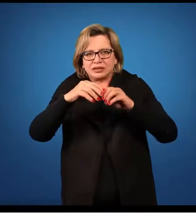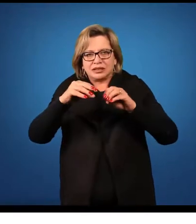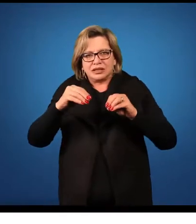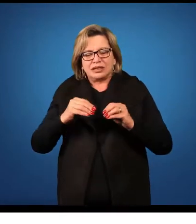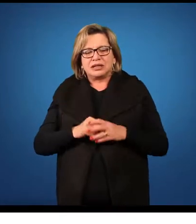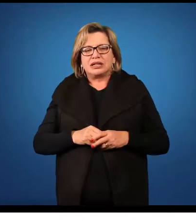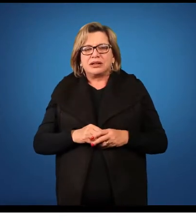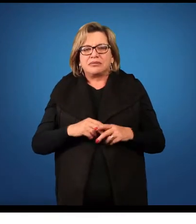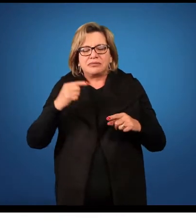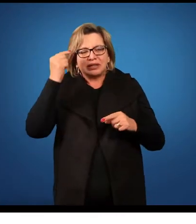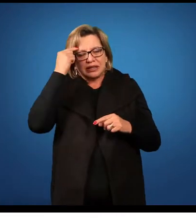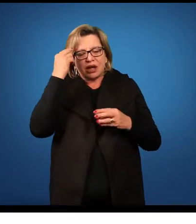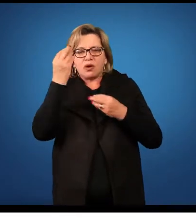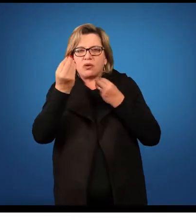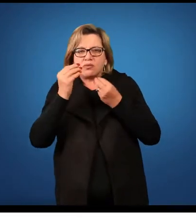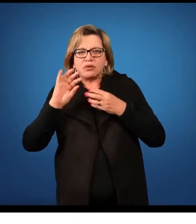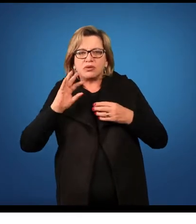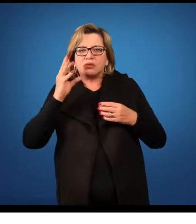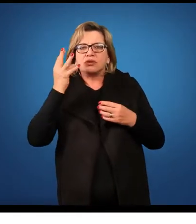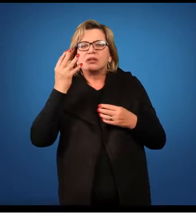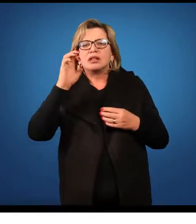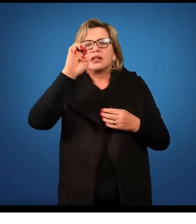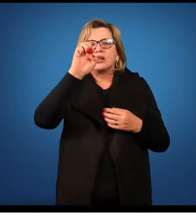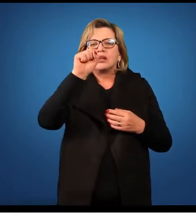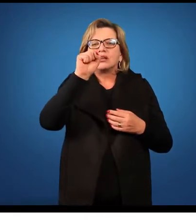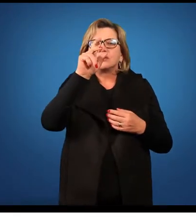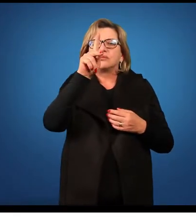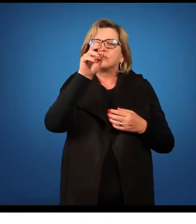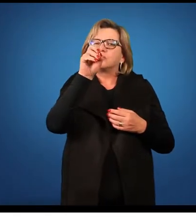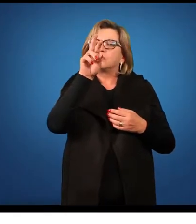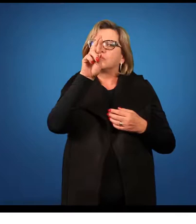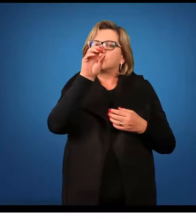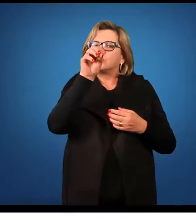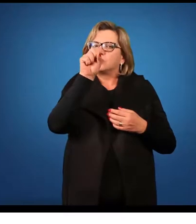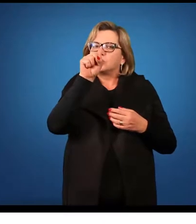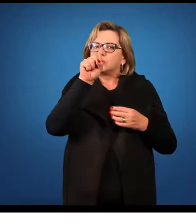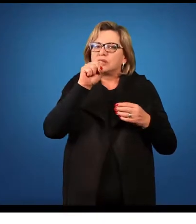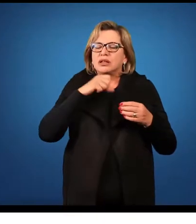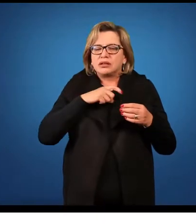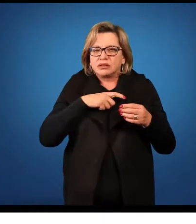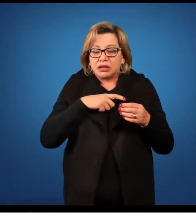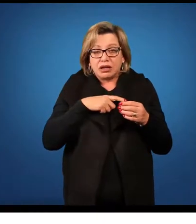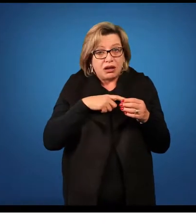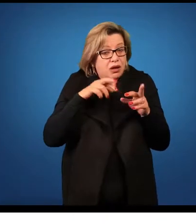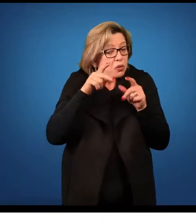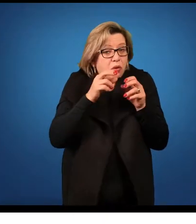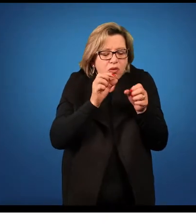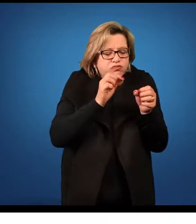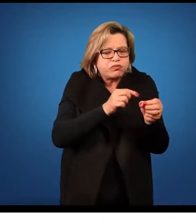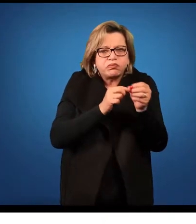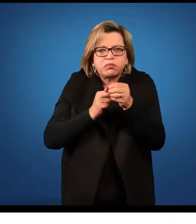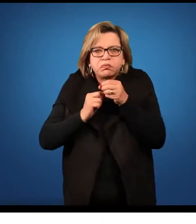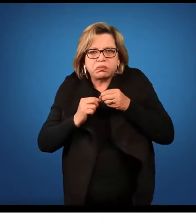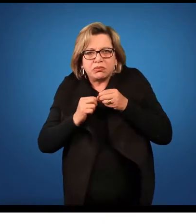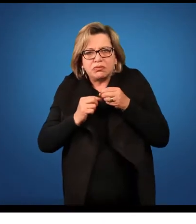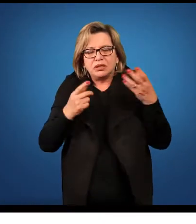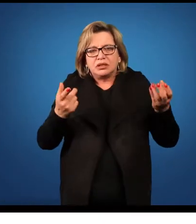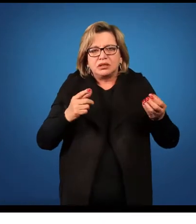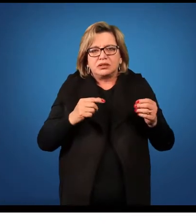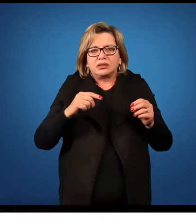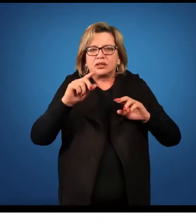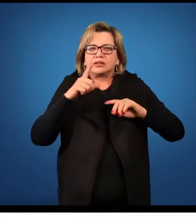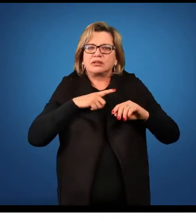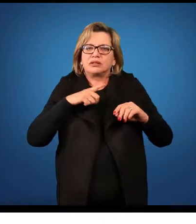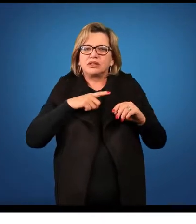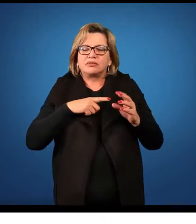formação de esporos. Nós temos vegetais, temos grupos vegetais que apresentam esporos do mesmo tamanho, não temos diferença morfológica. Nesses